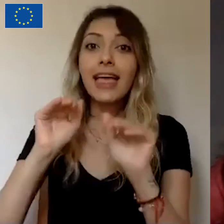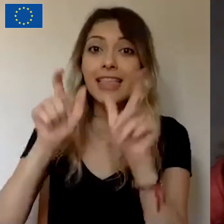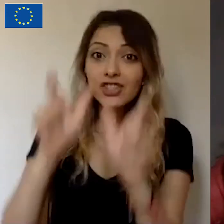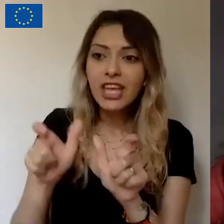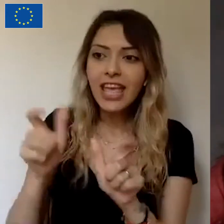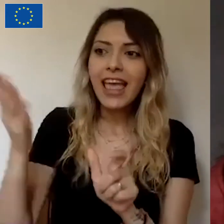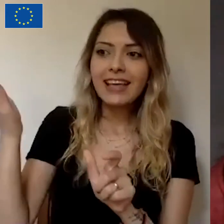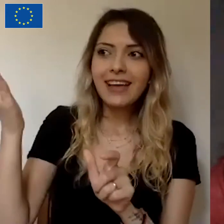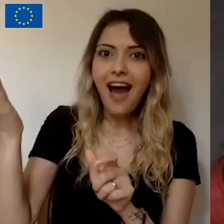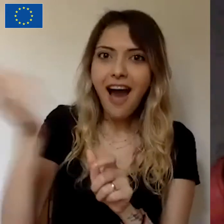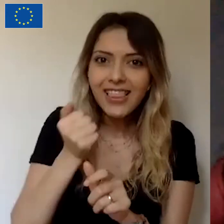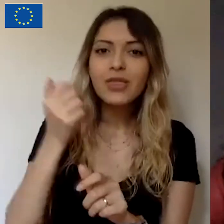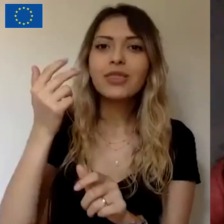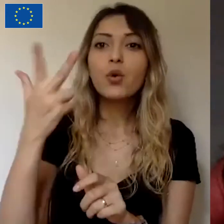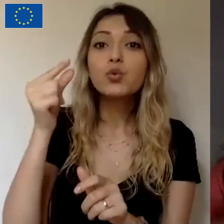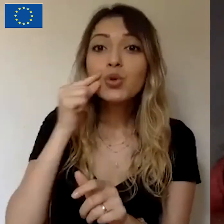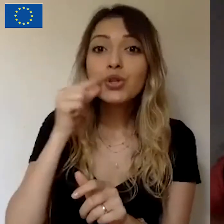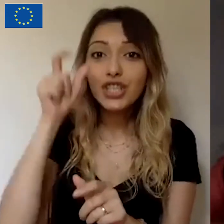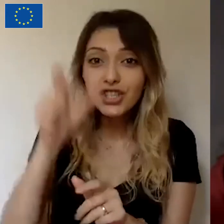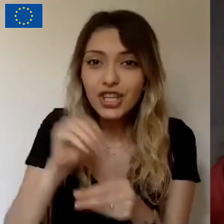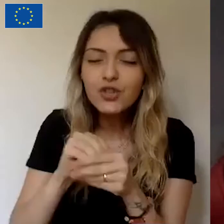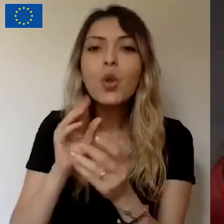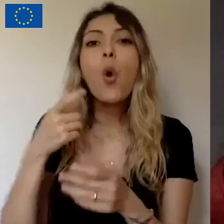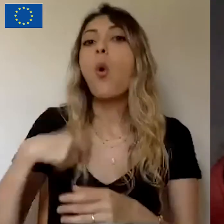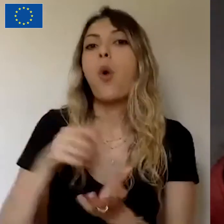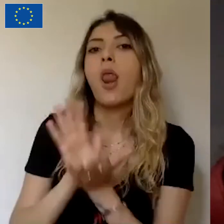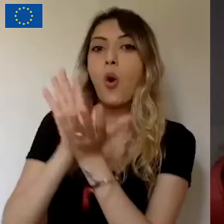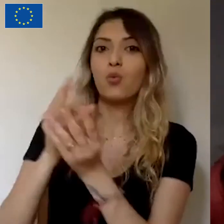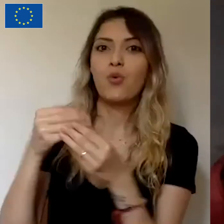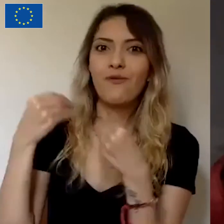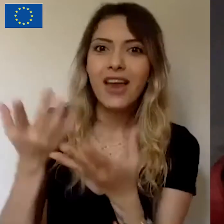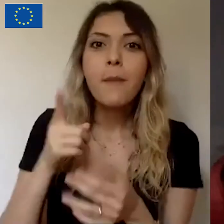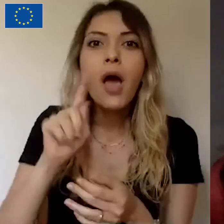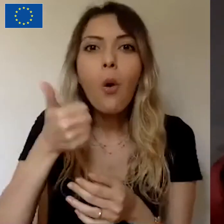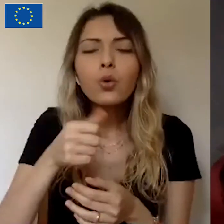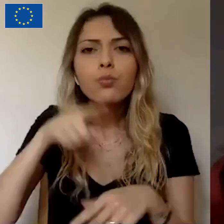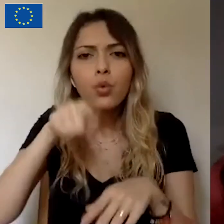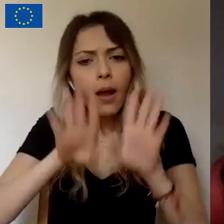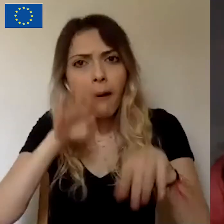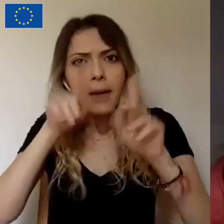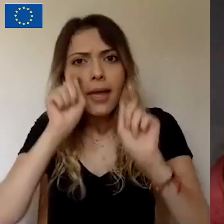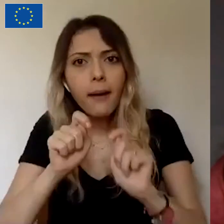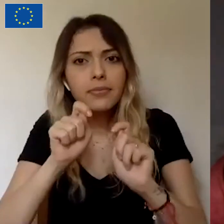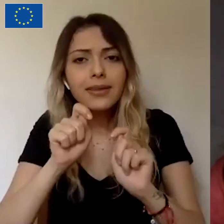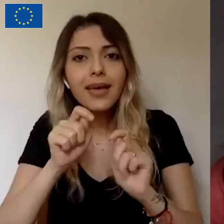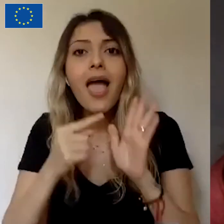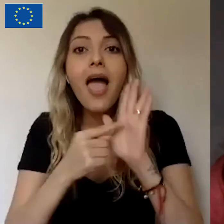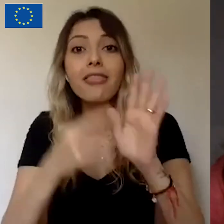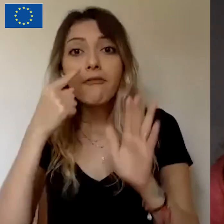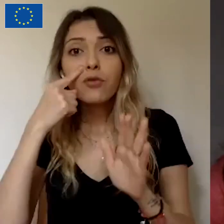ve o gün içerisinde kampanya hedeflerinin yarısını topladılar. Böyle de büyük bir etkisi oldu.